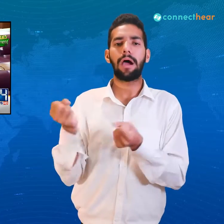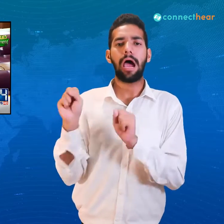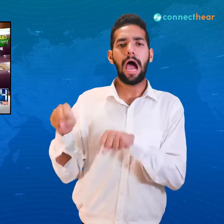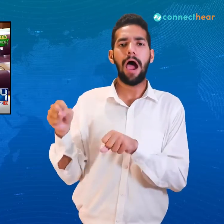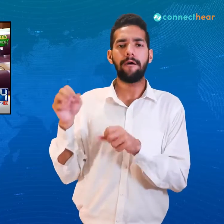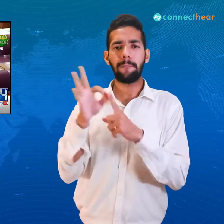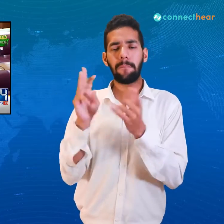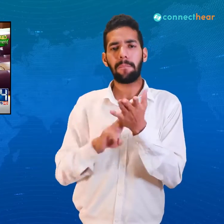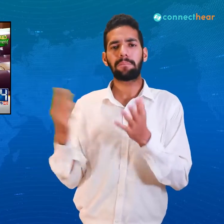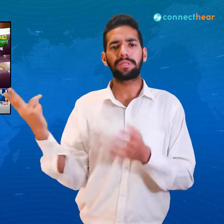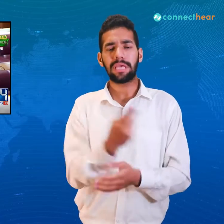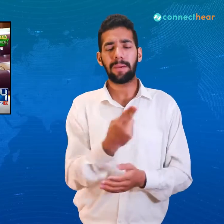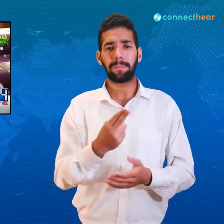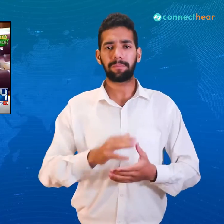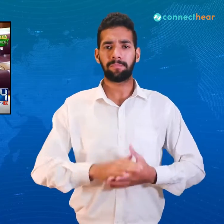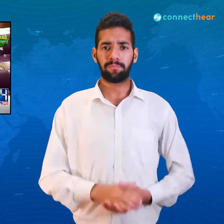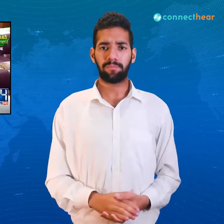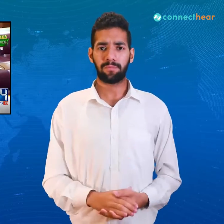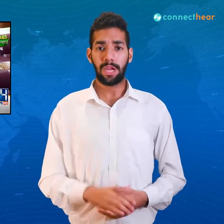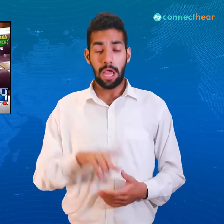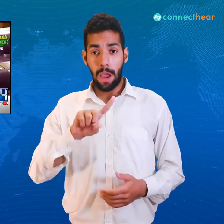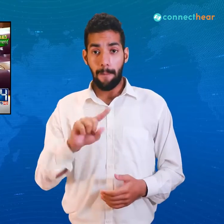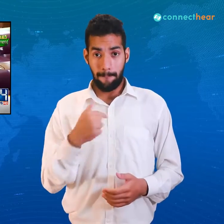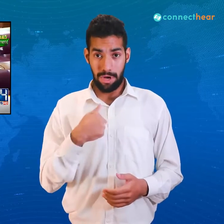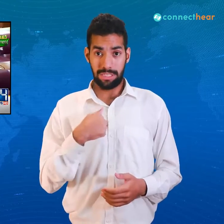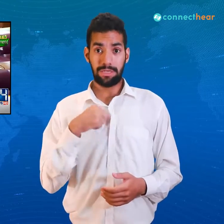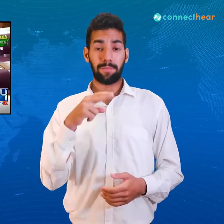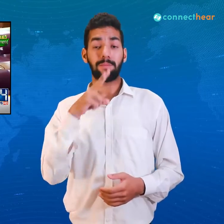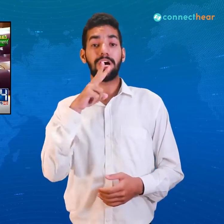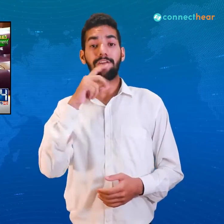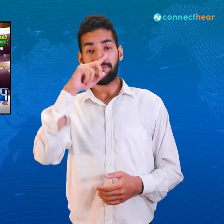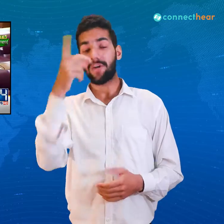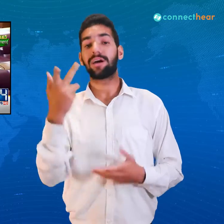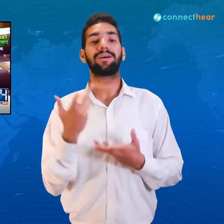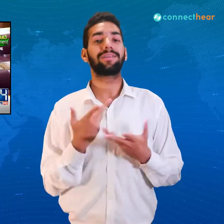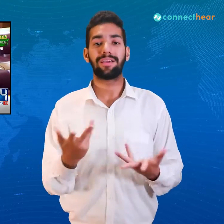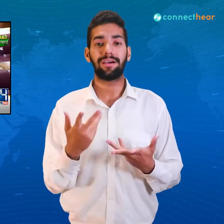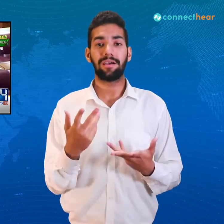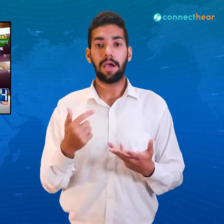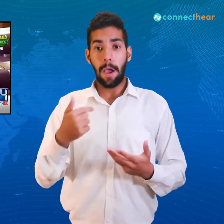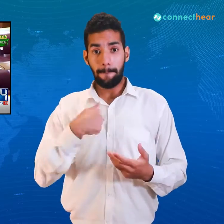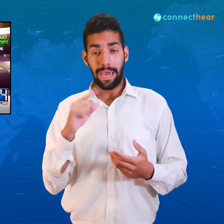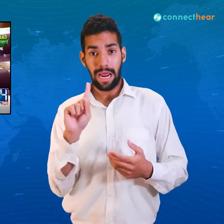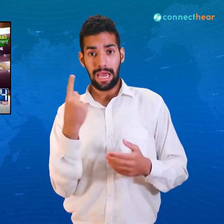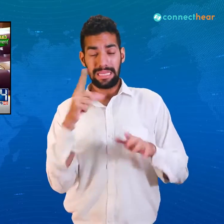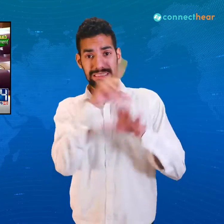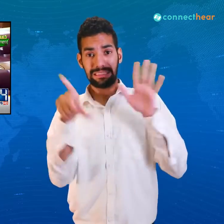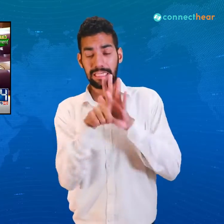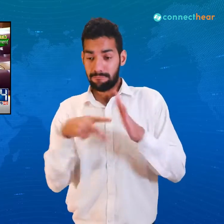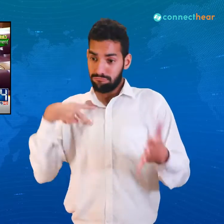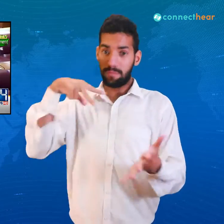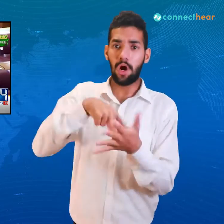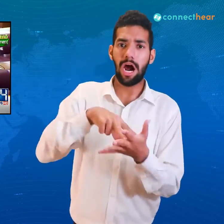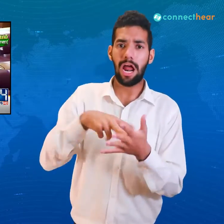جناب چیرمن صاحب مجھے اس بات پہ فخر ہے مجھے اس بات پہ فخر ہے کہ میرا لیڈر کھڑا رہا